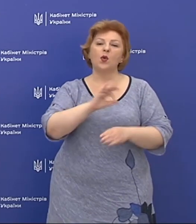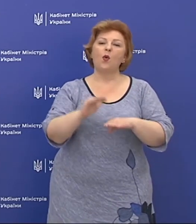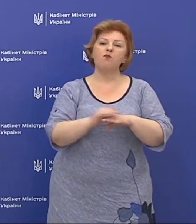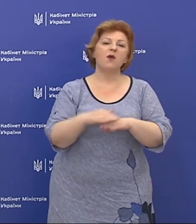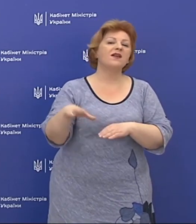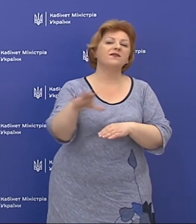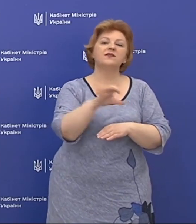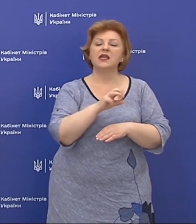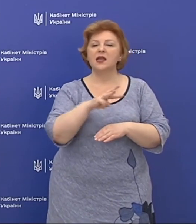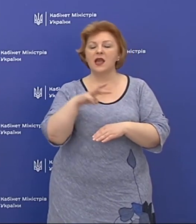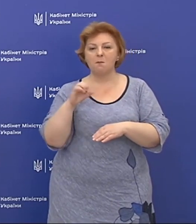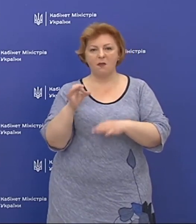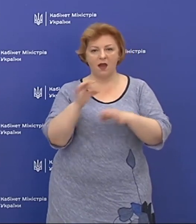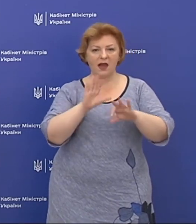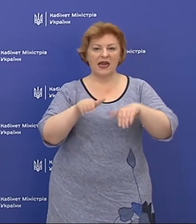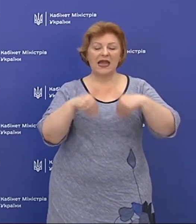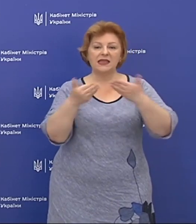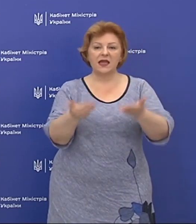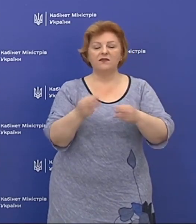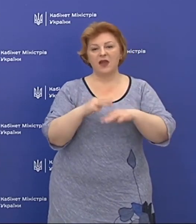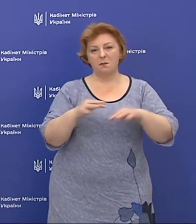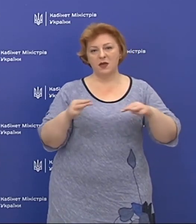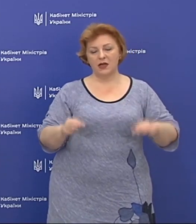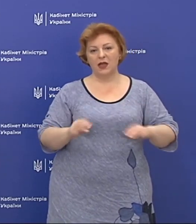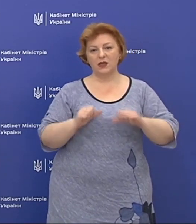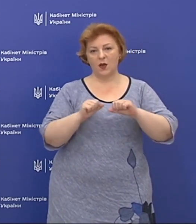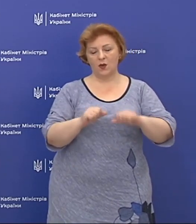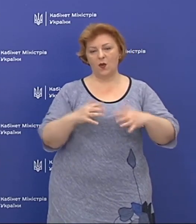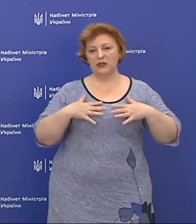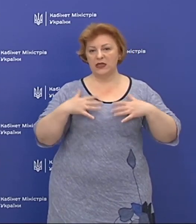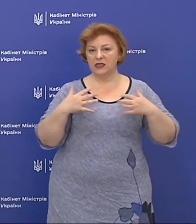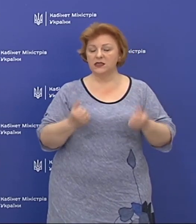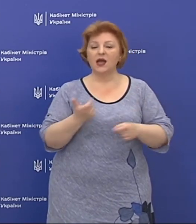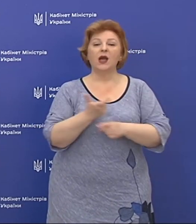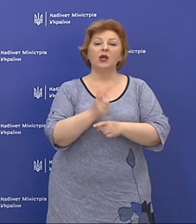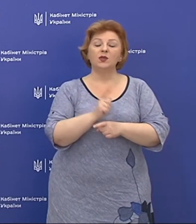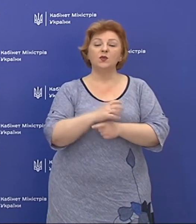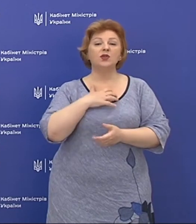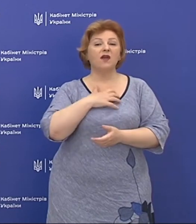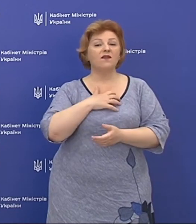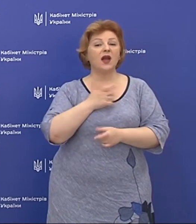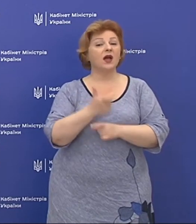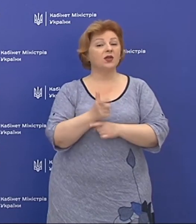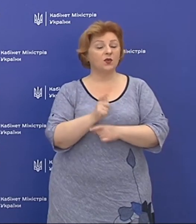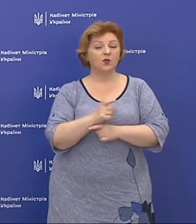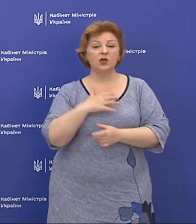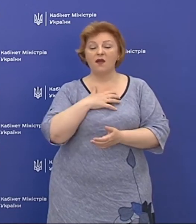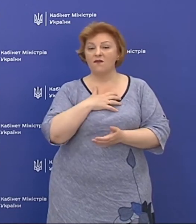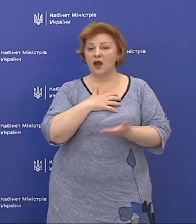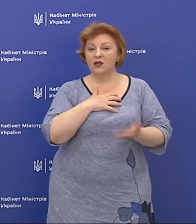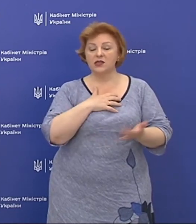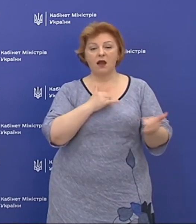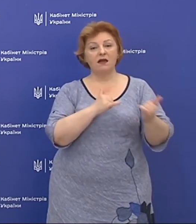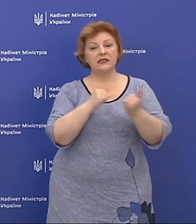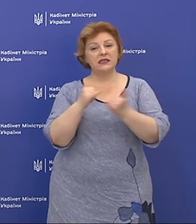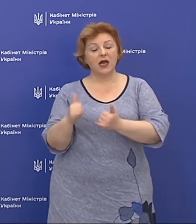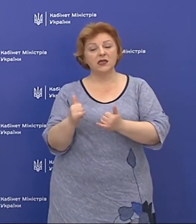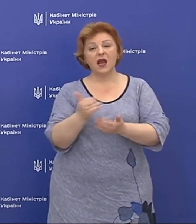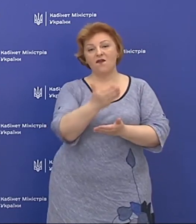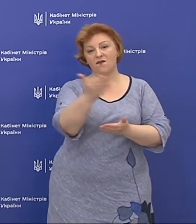всіма рекомендаціями, які дає Міністерство охорони здоров'я. Це дуже важливо, це дуже важливо заради